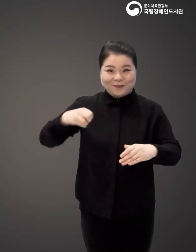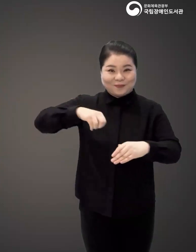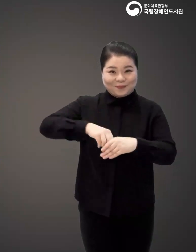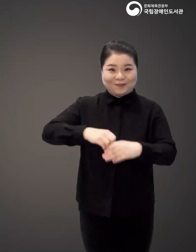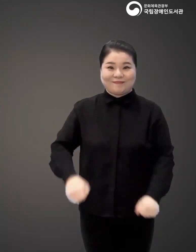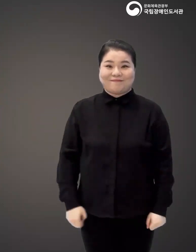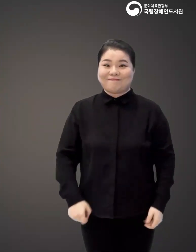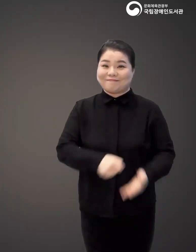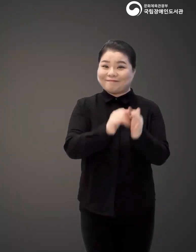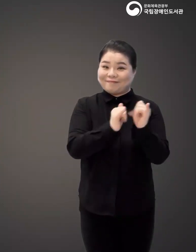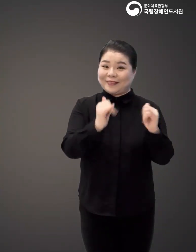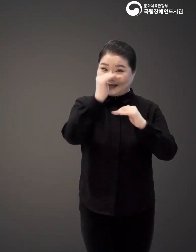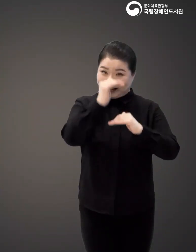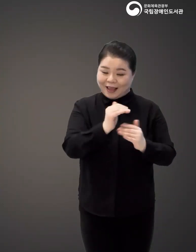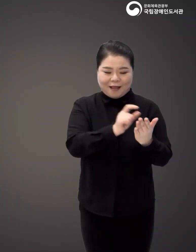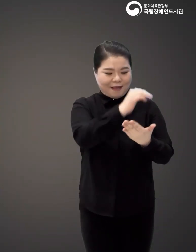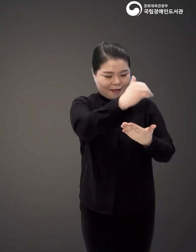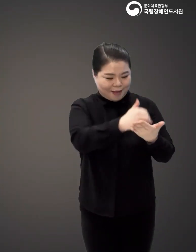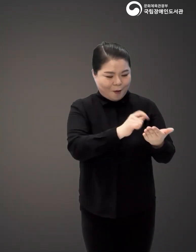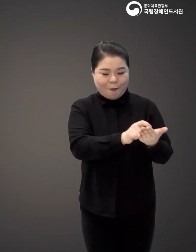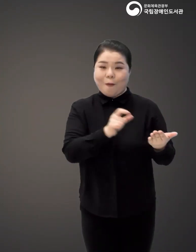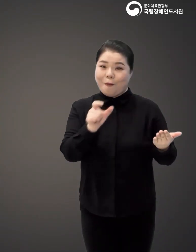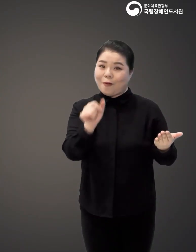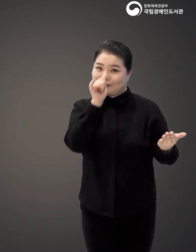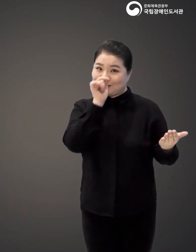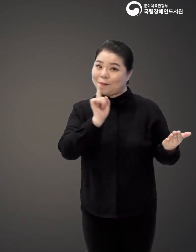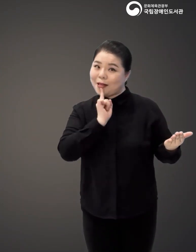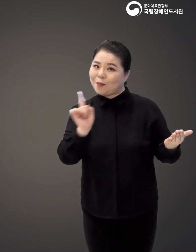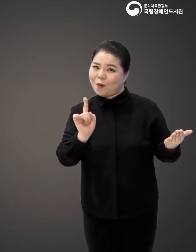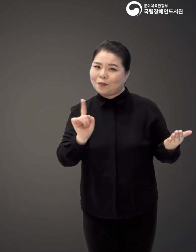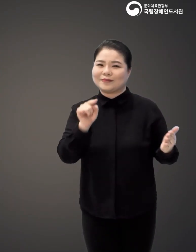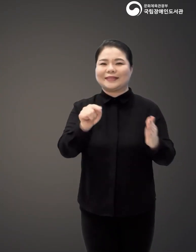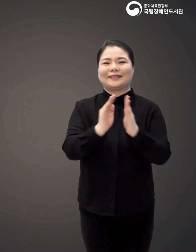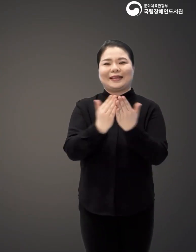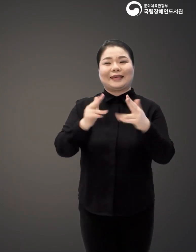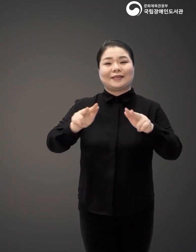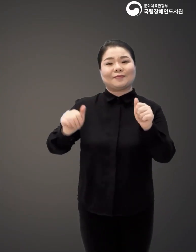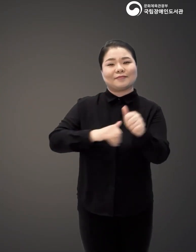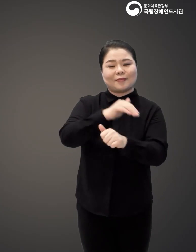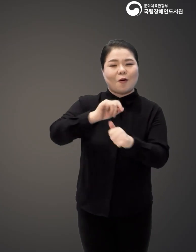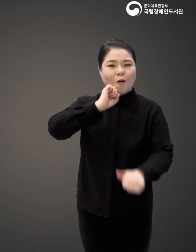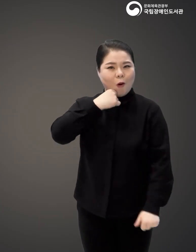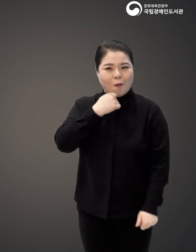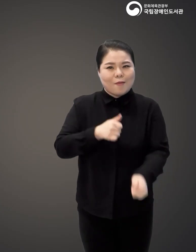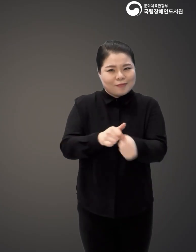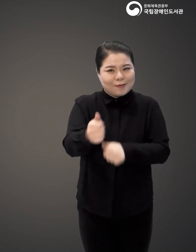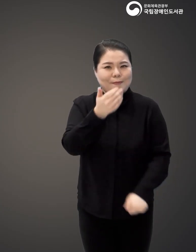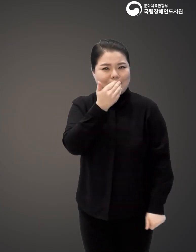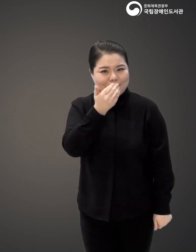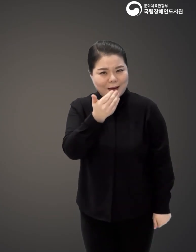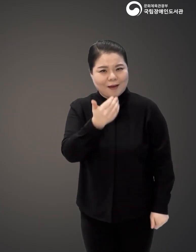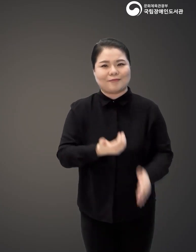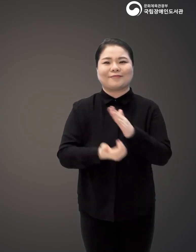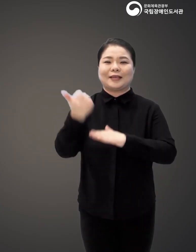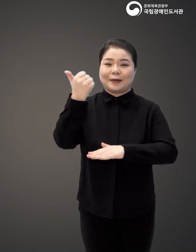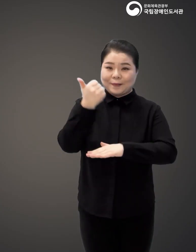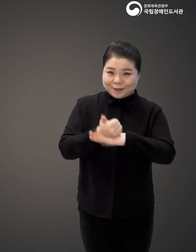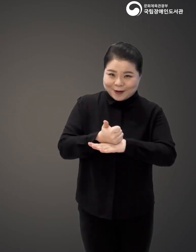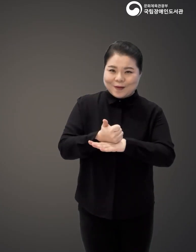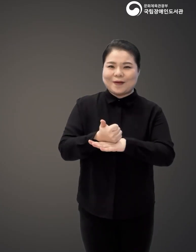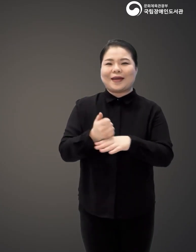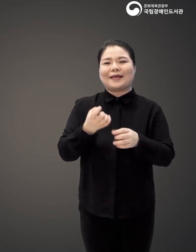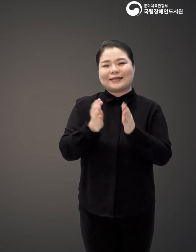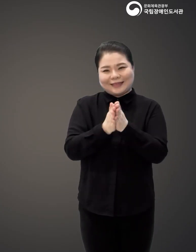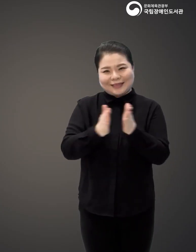작가가 이 책에 남긴 말 중 이런 부분이 있습니다. 이 책이 현실의 어려움을 이겨낼 수 있도록 희망의